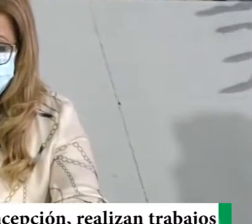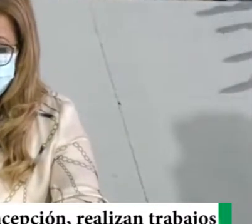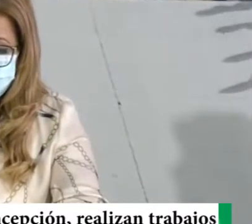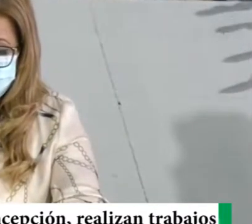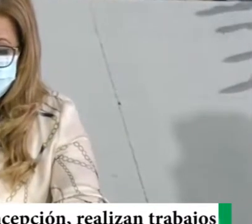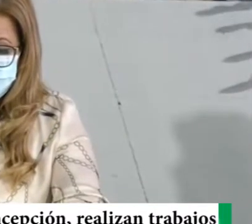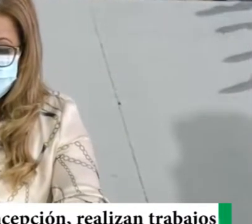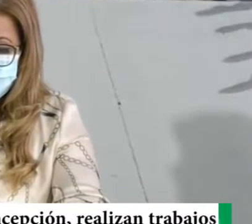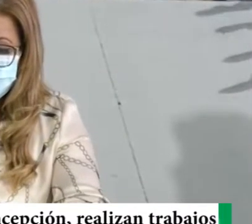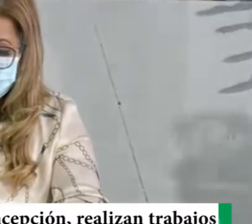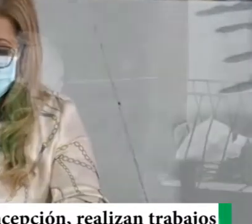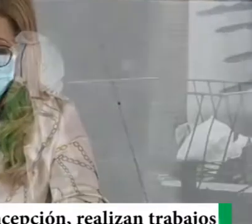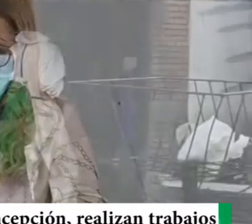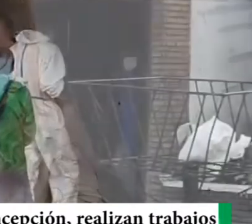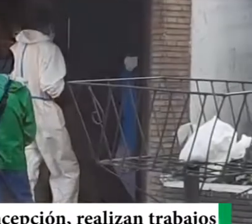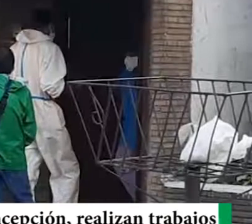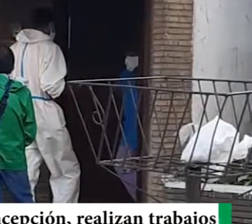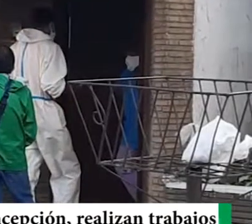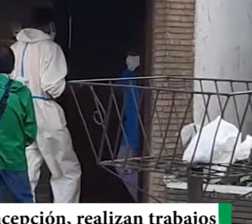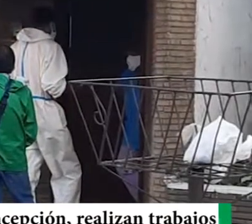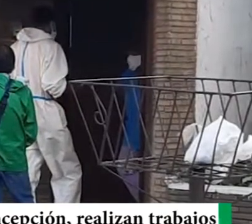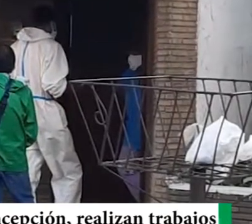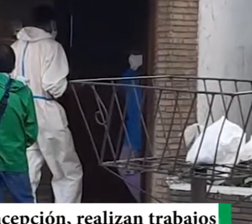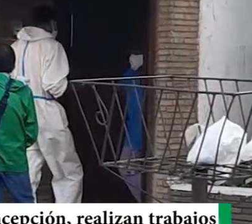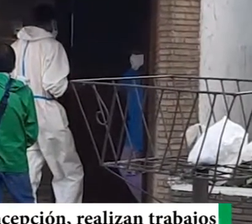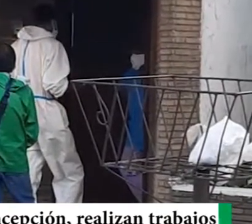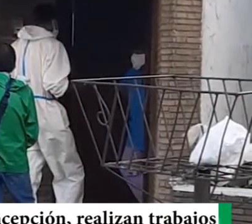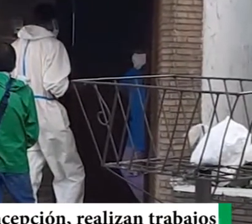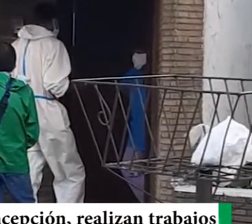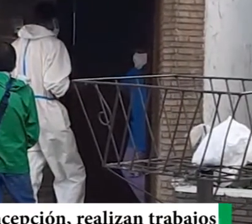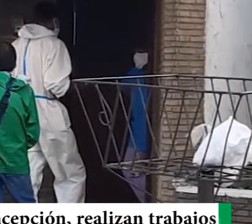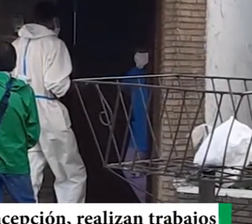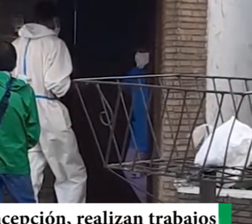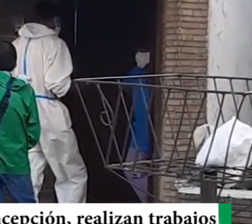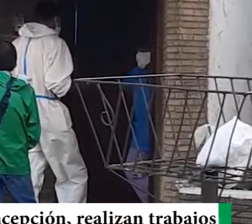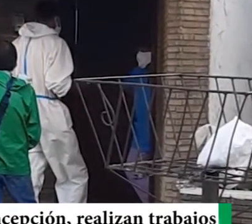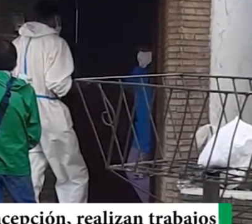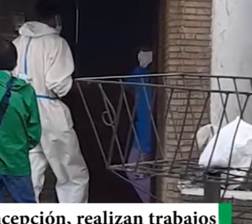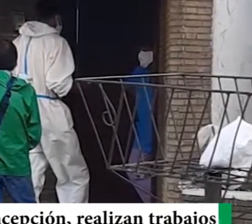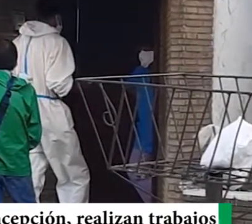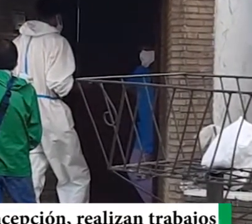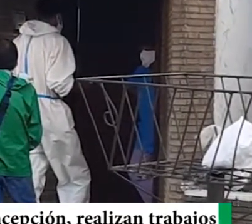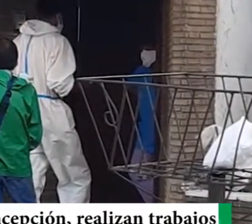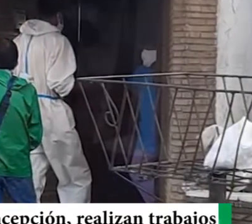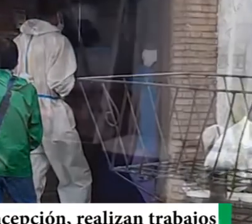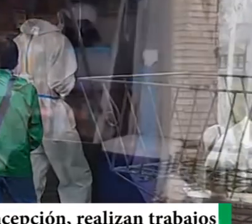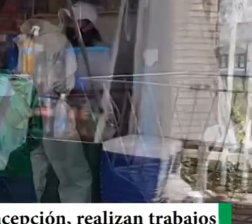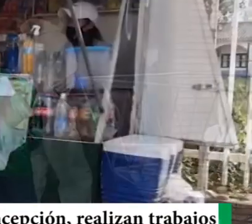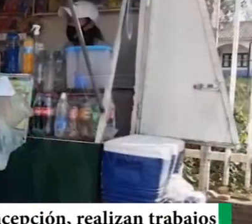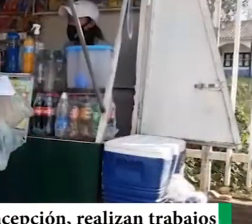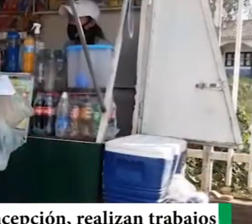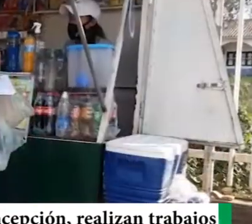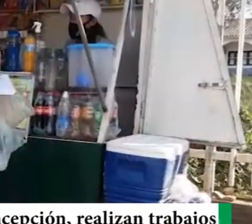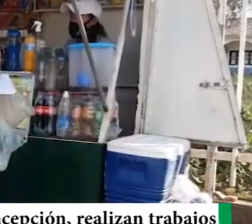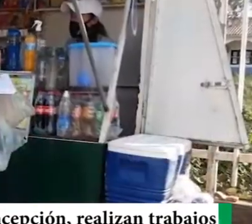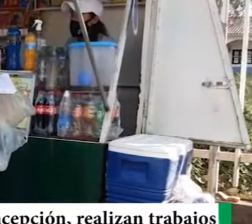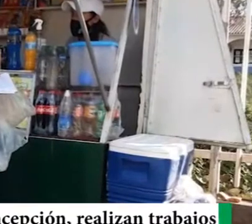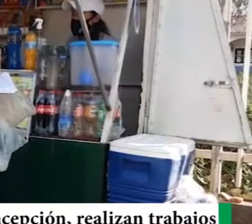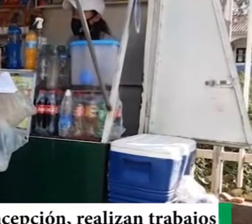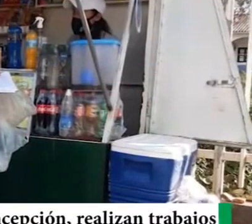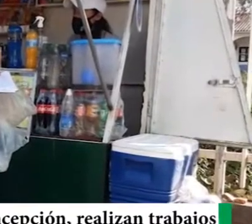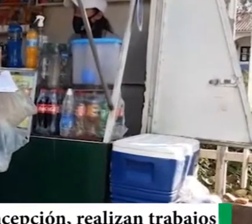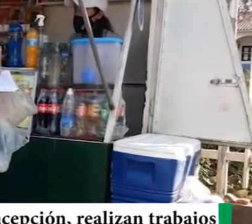personas, de 2.325 hogares, y el día de hoy, estuvimos, en el distrito 11, en las unidades